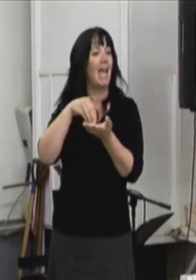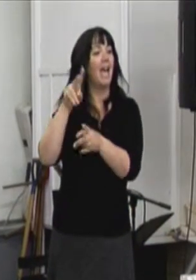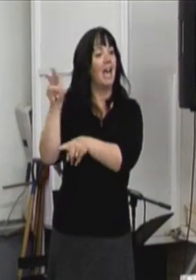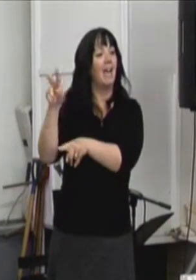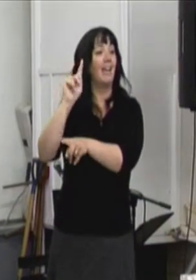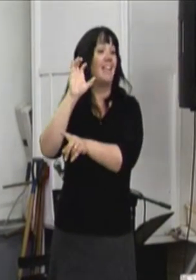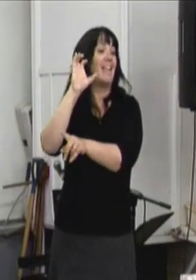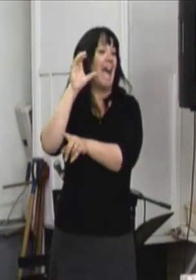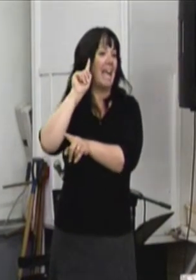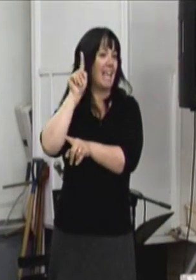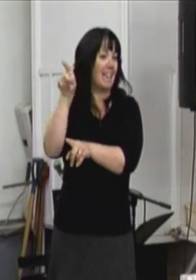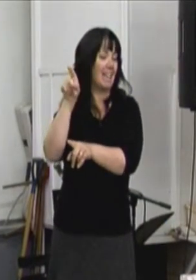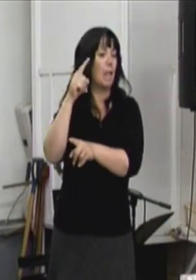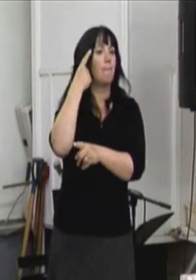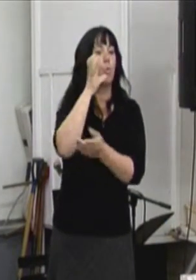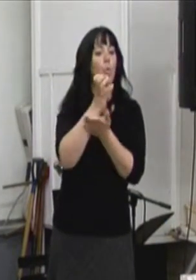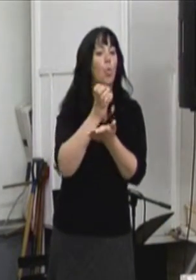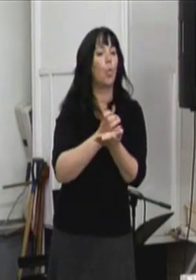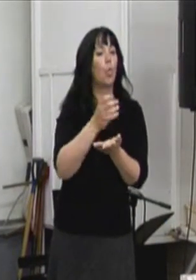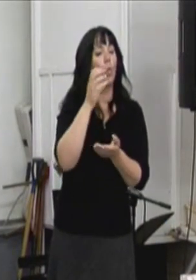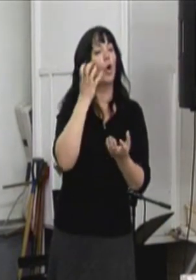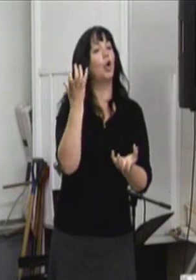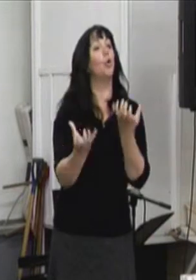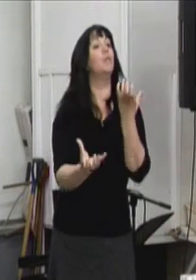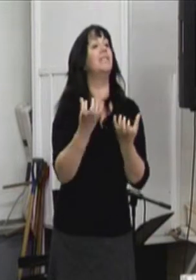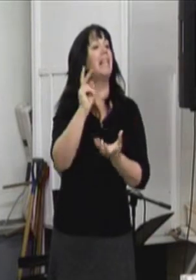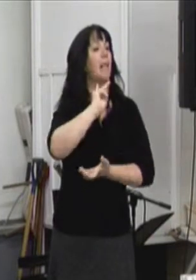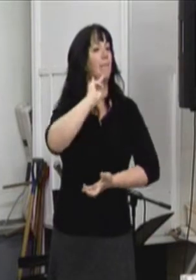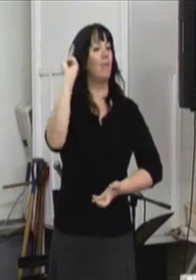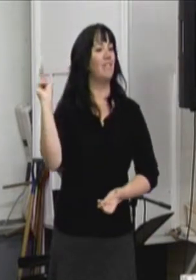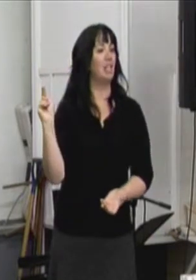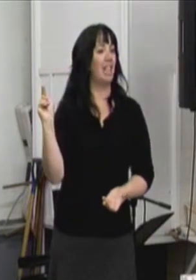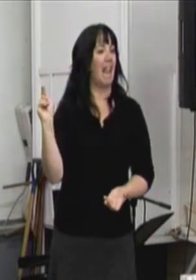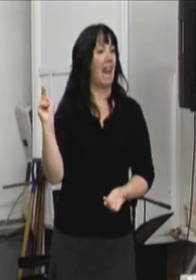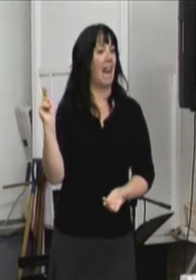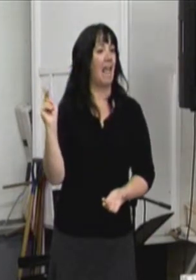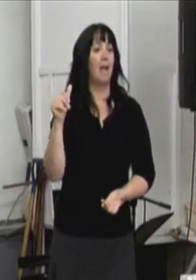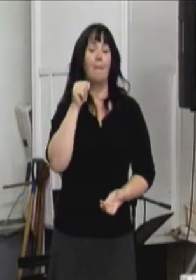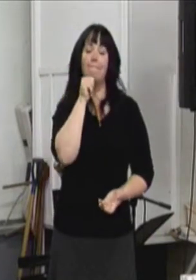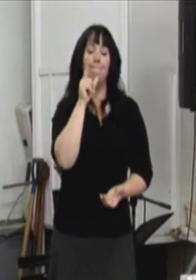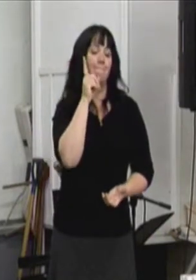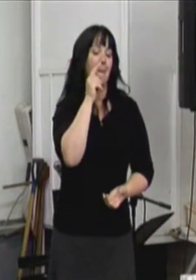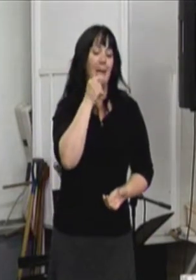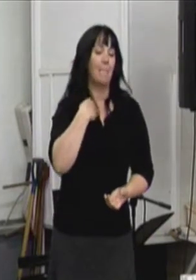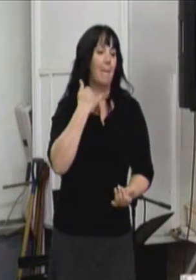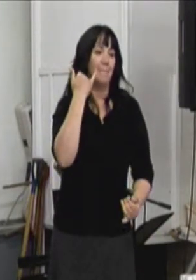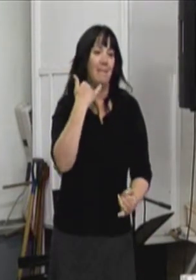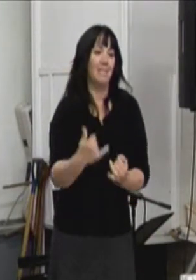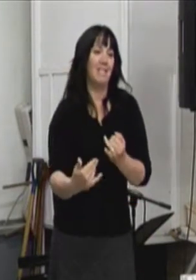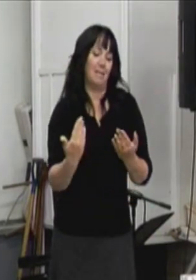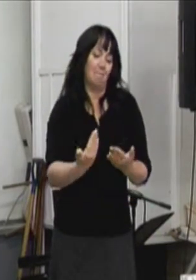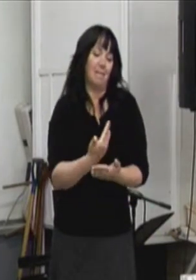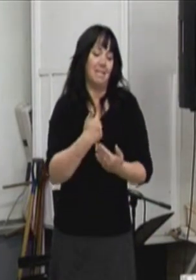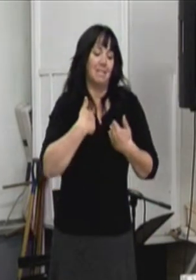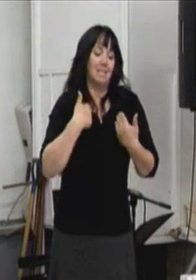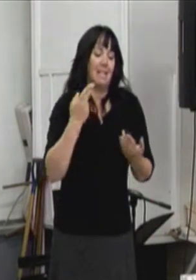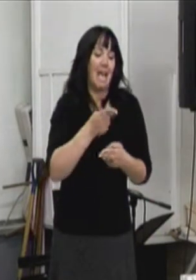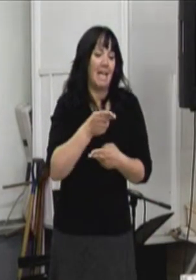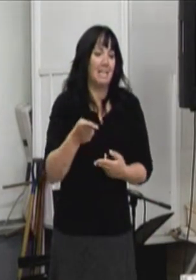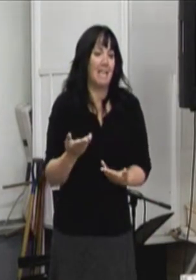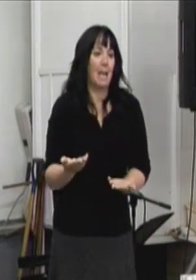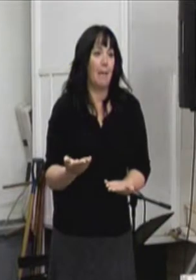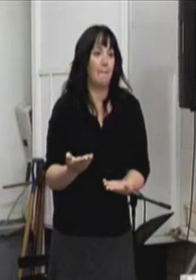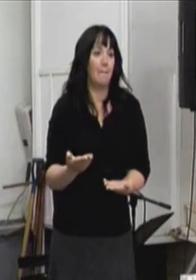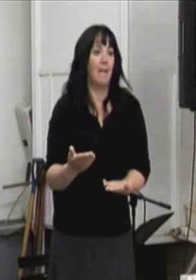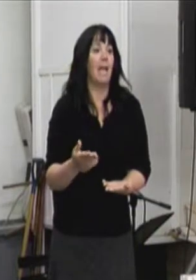de Caracayet dans le cours de cuisine professionnelle. Je n'ai pas pu le terminer à cause de ma condition. Mon